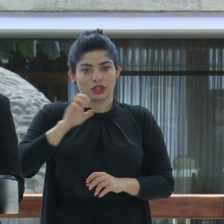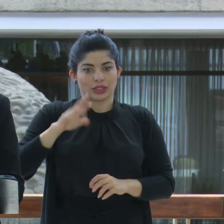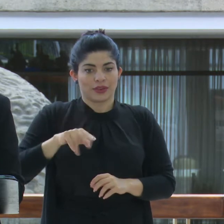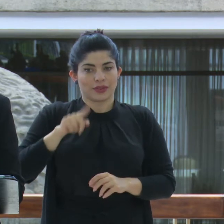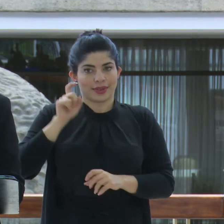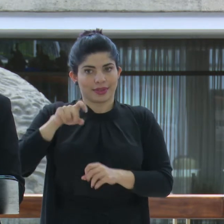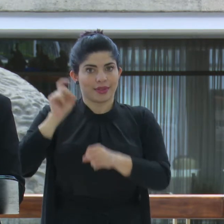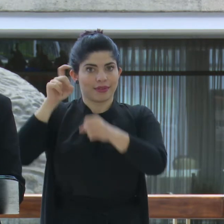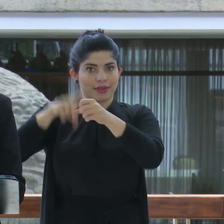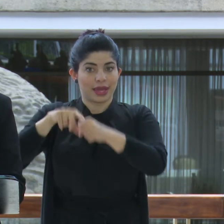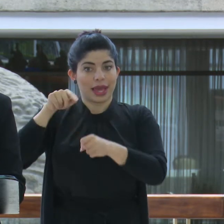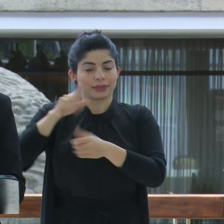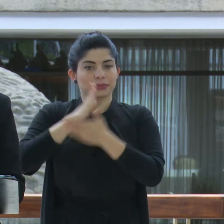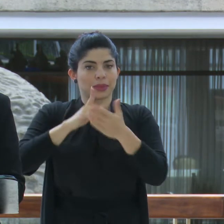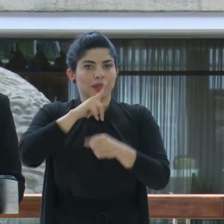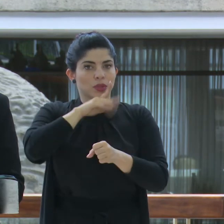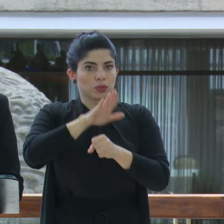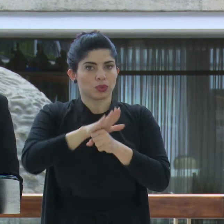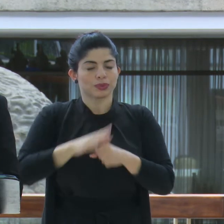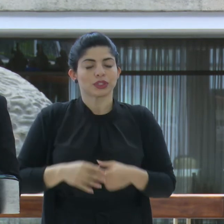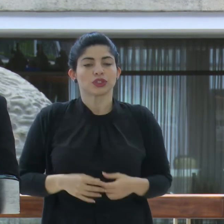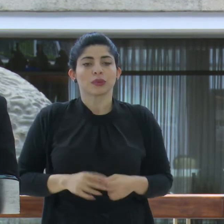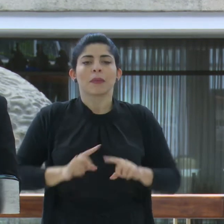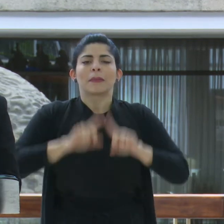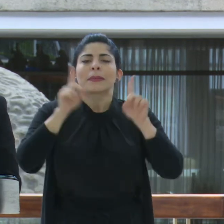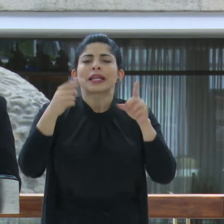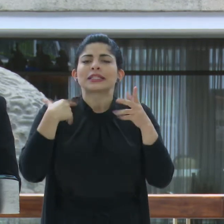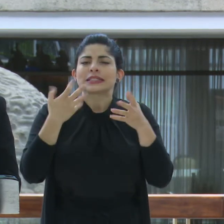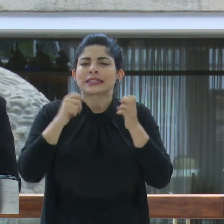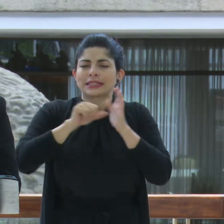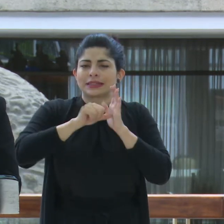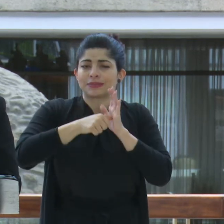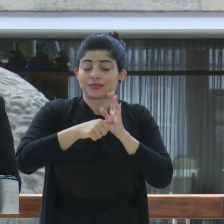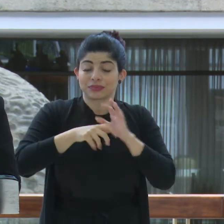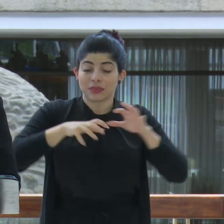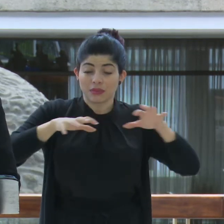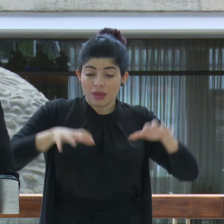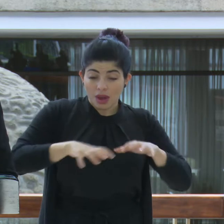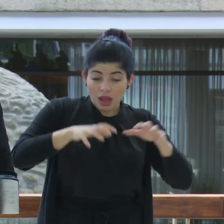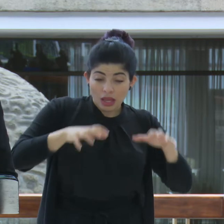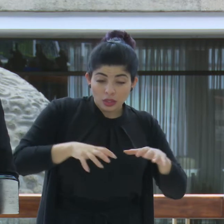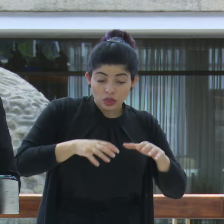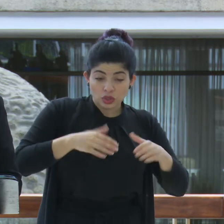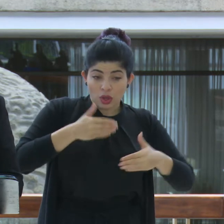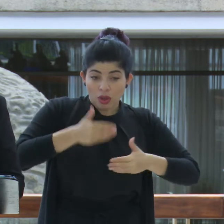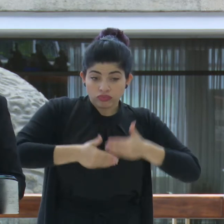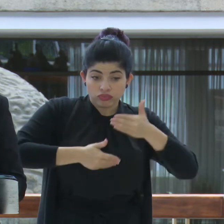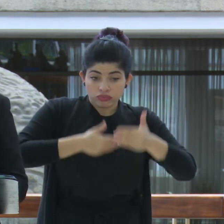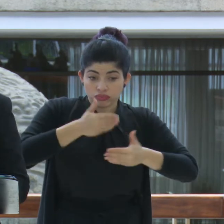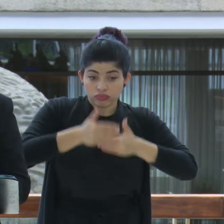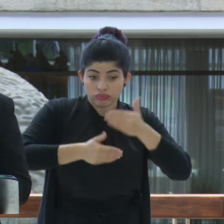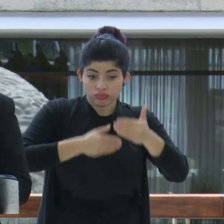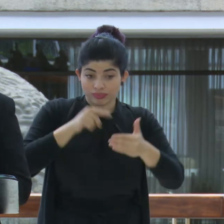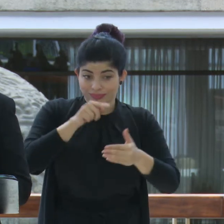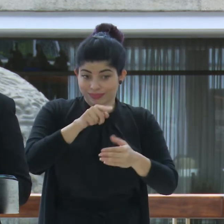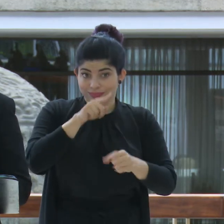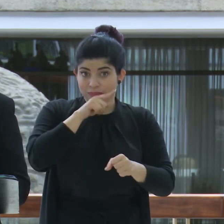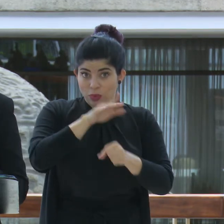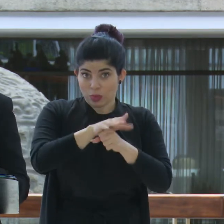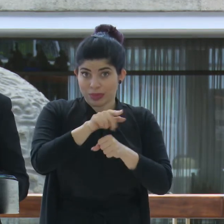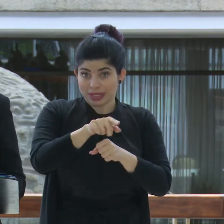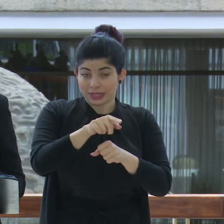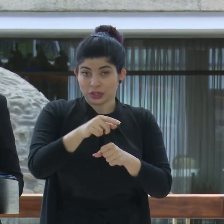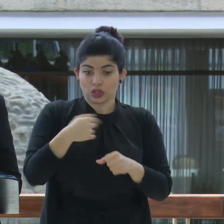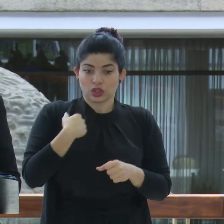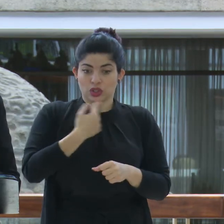compromisos. Pero quisiera subrayar que las acciones encaminadas a este compromiso de